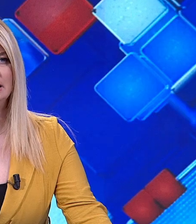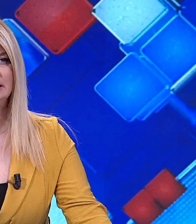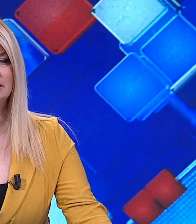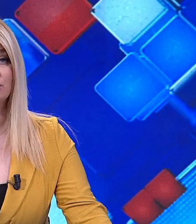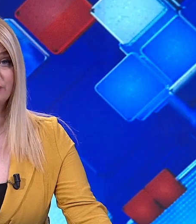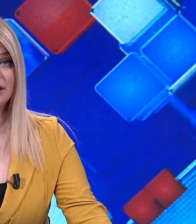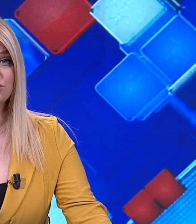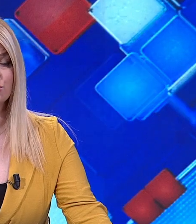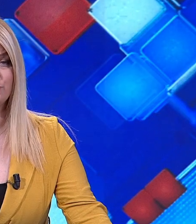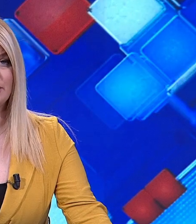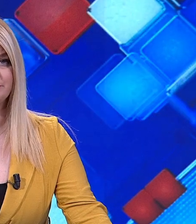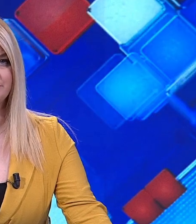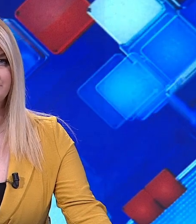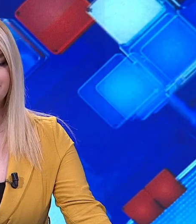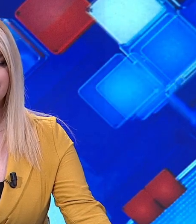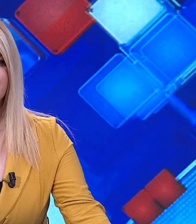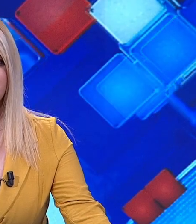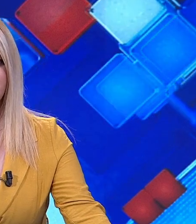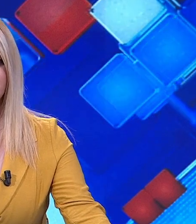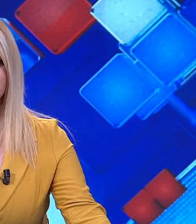në konferenës shtypje.